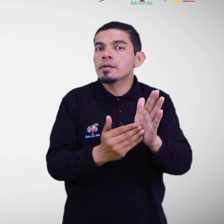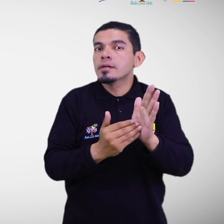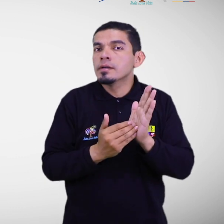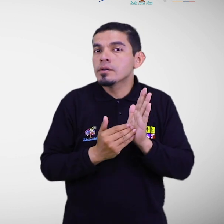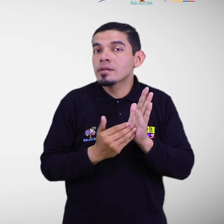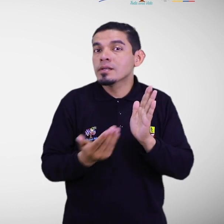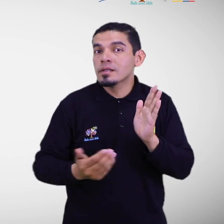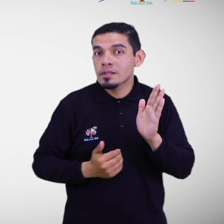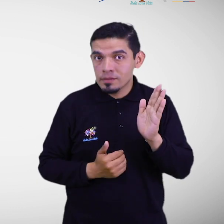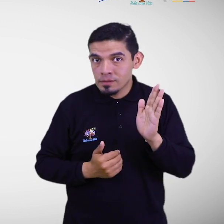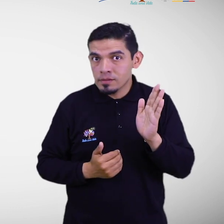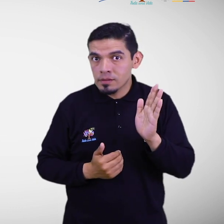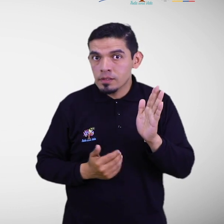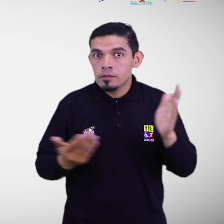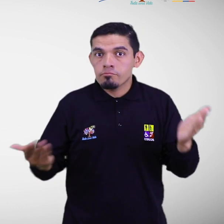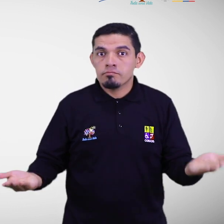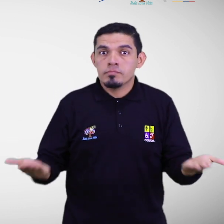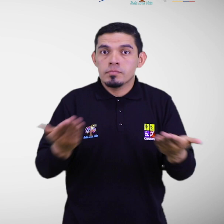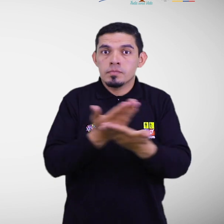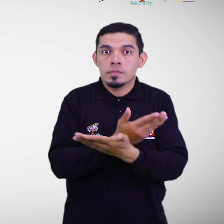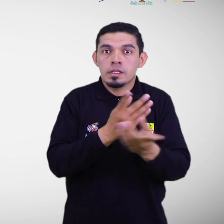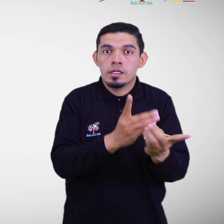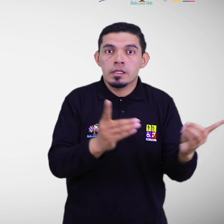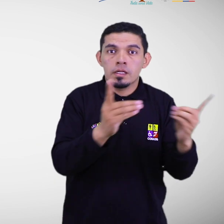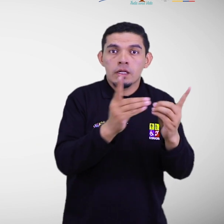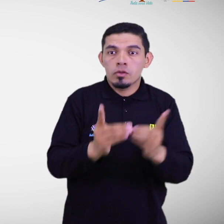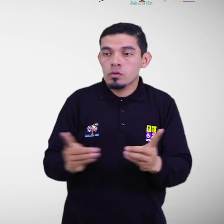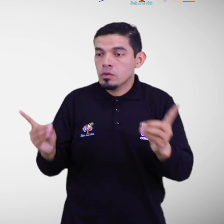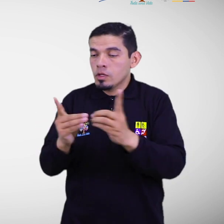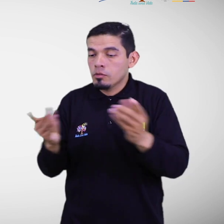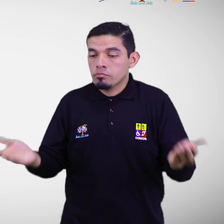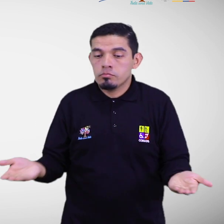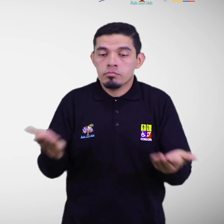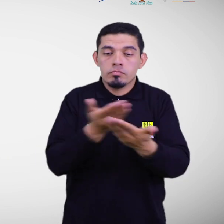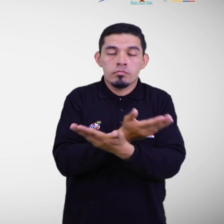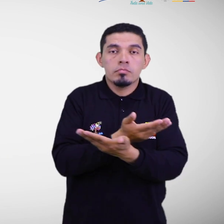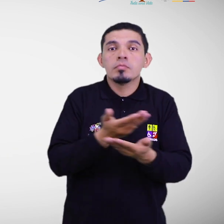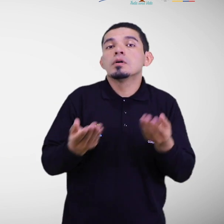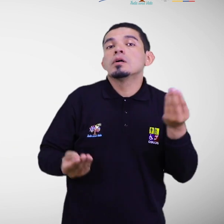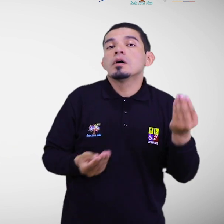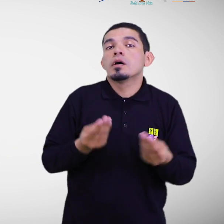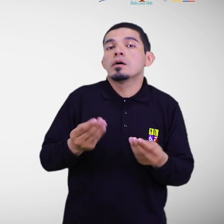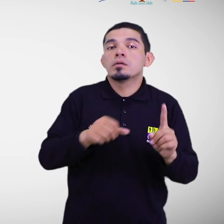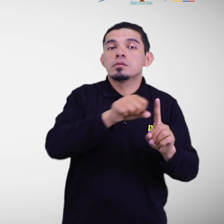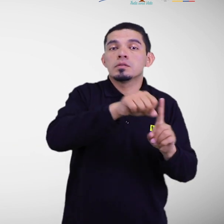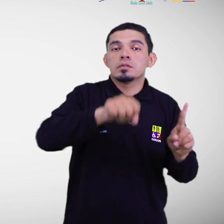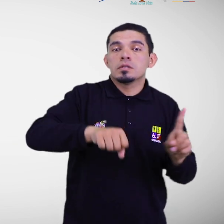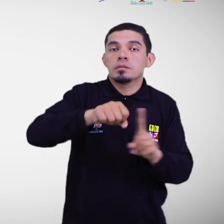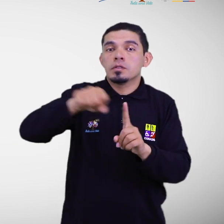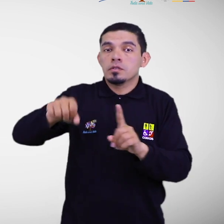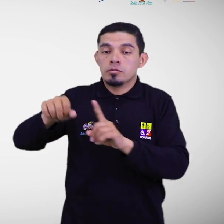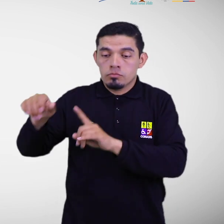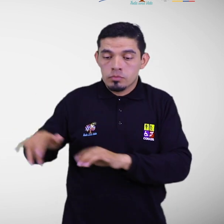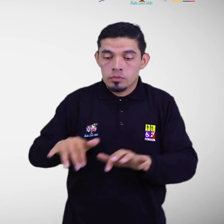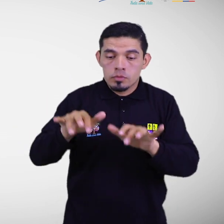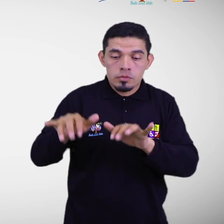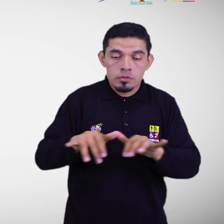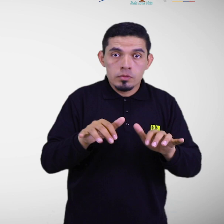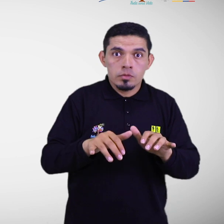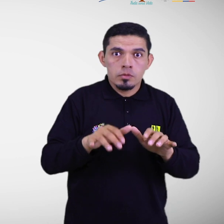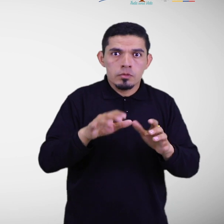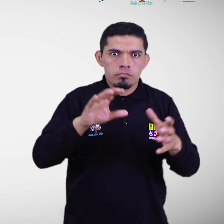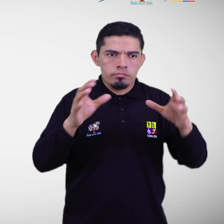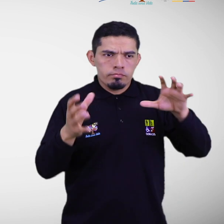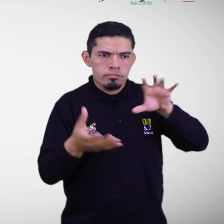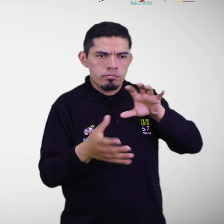deberán generar el cruce de estas dos bases de información mediante la utilización de sistemas de información geográfica para generar un